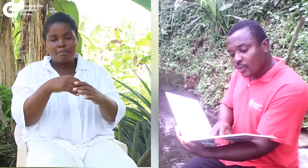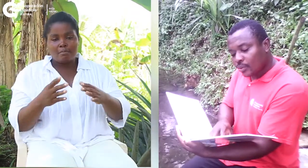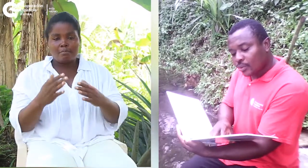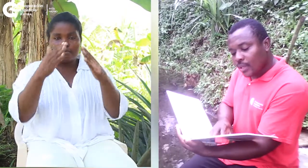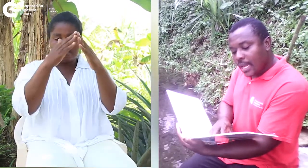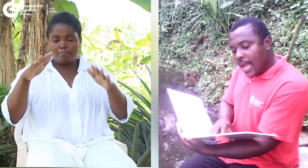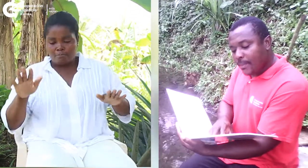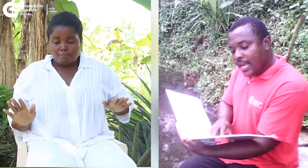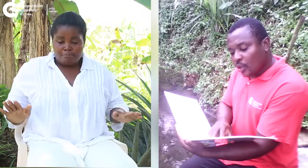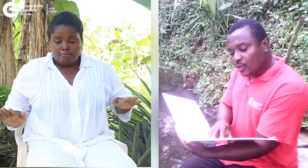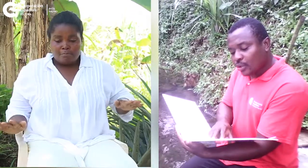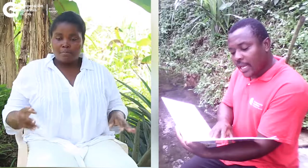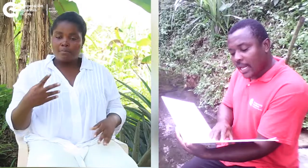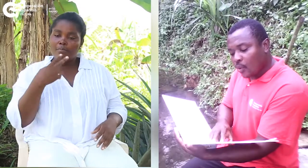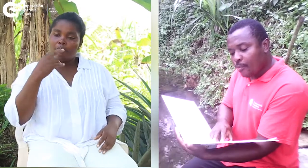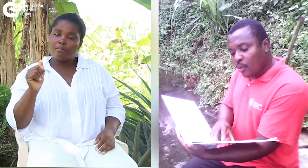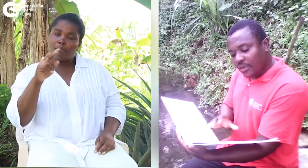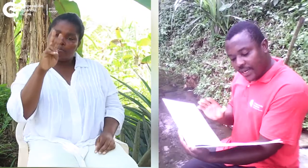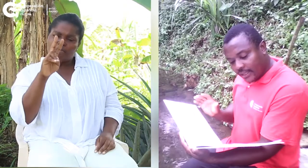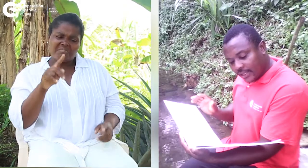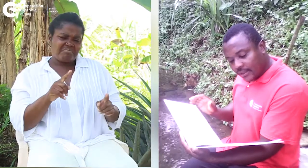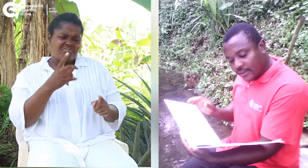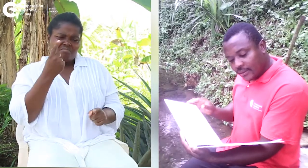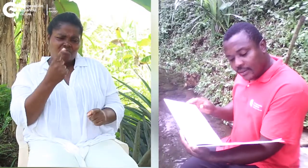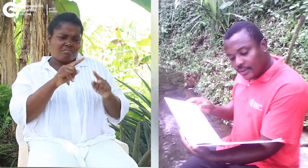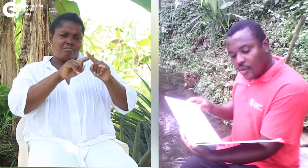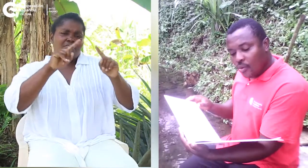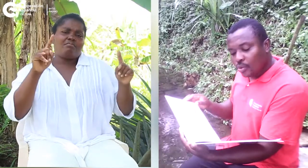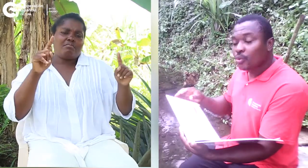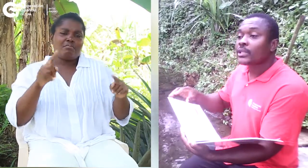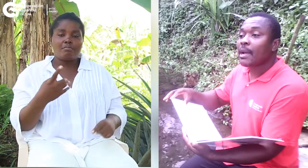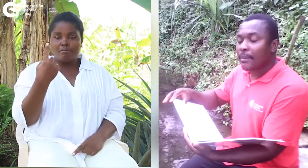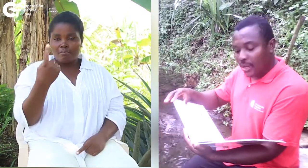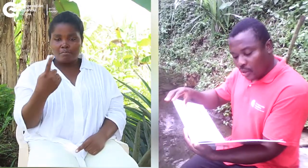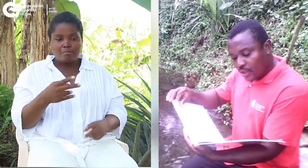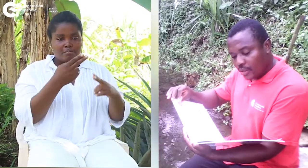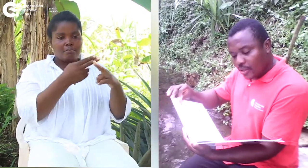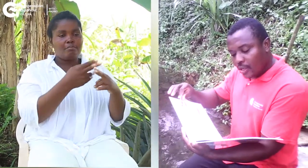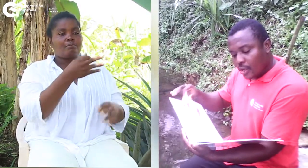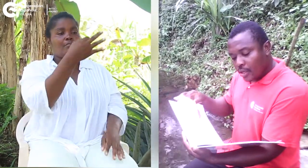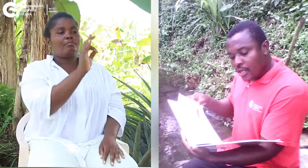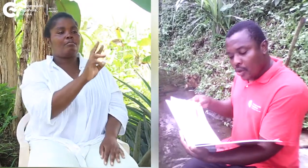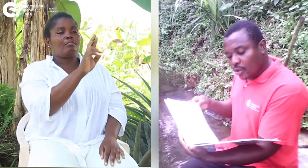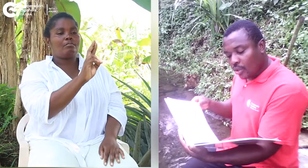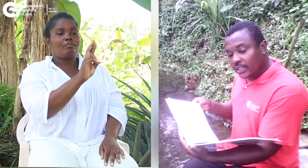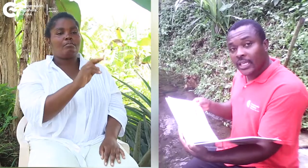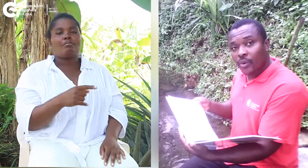había dos que eran un poco diferentes. Uno se llamaba Roy y el otro Silo.